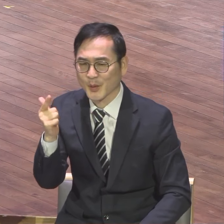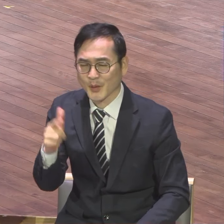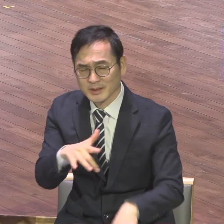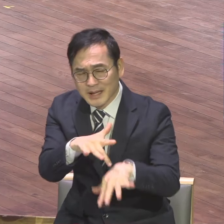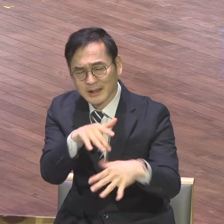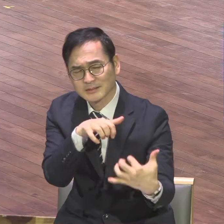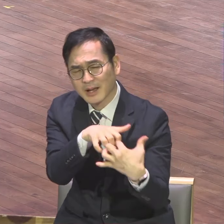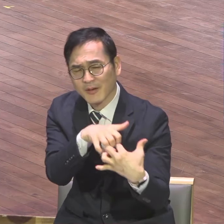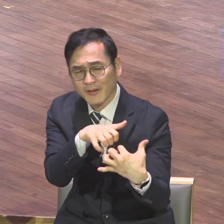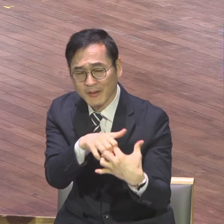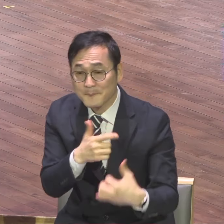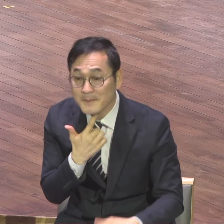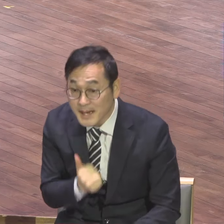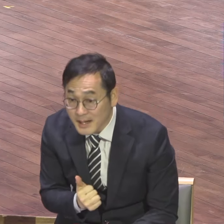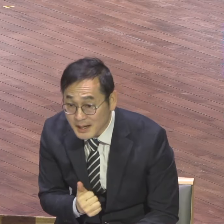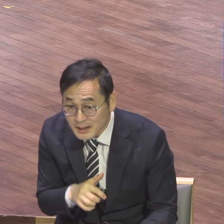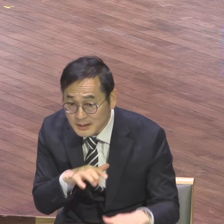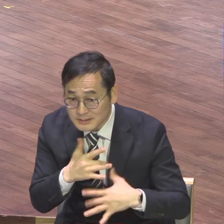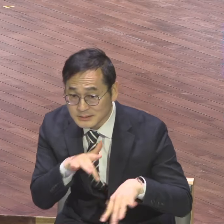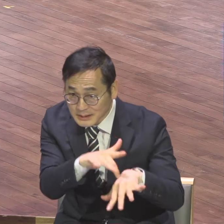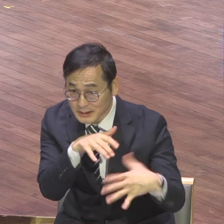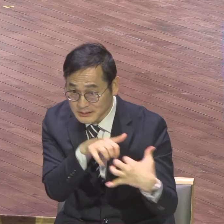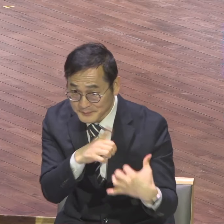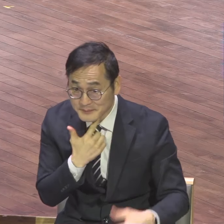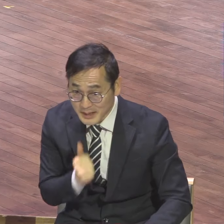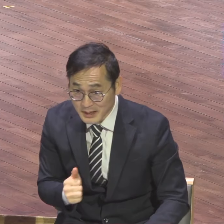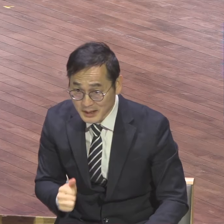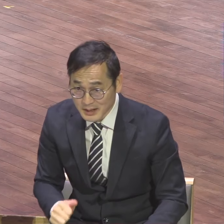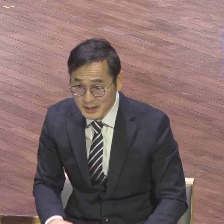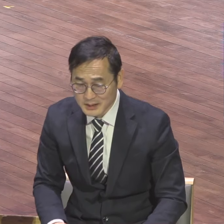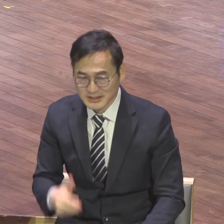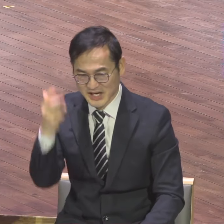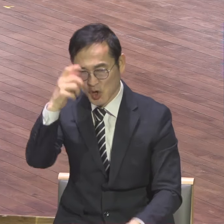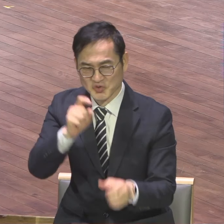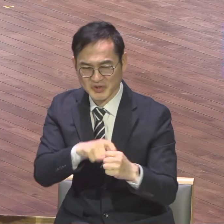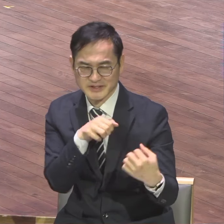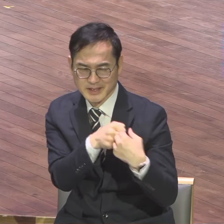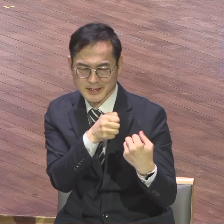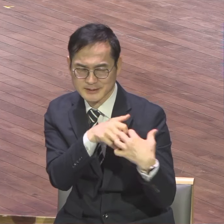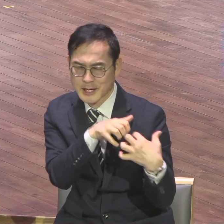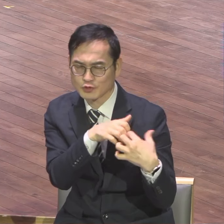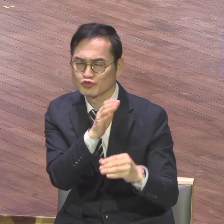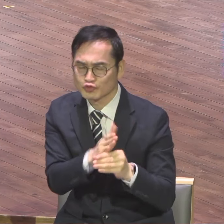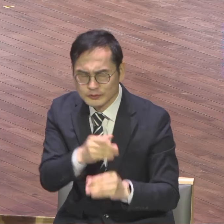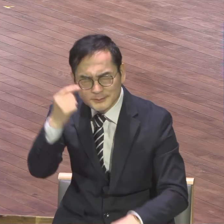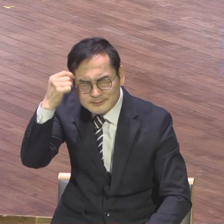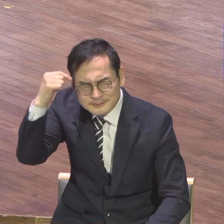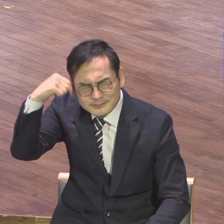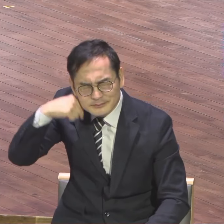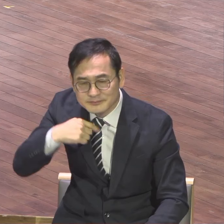싸워본 적 있어요? 내가 지금 영적 싸움을 싸운다. 한 번이라도 느껴본 적 있느냐고요.